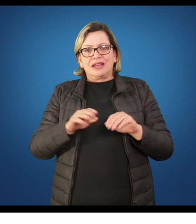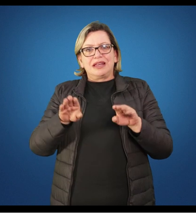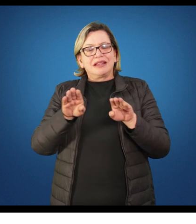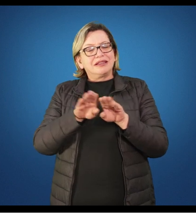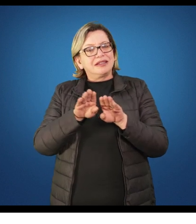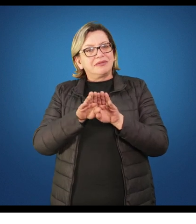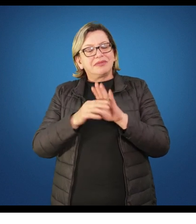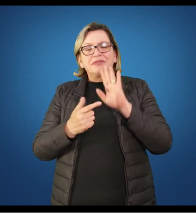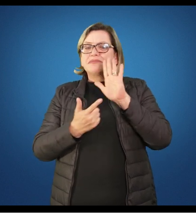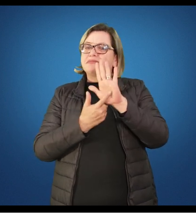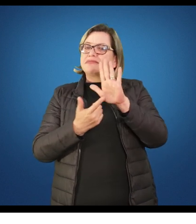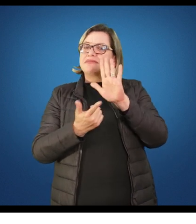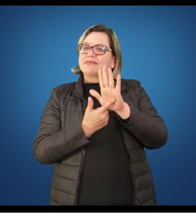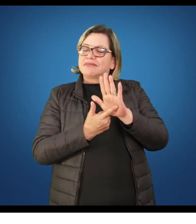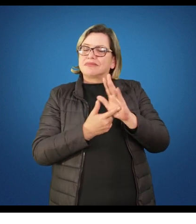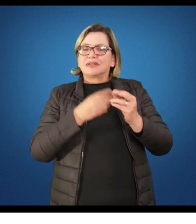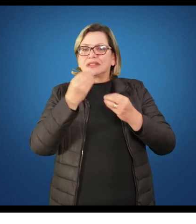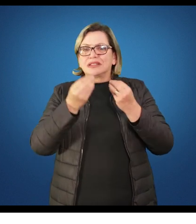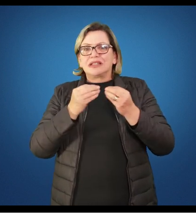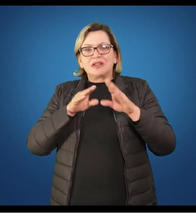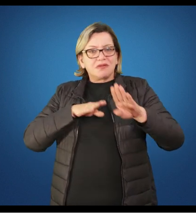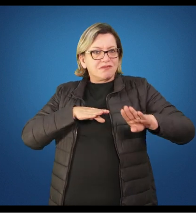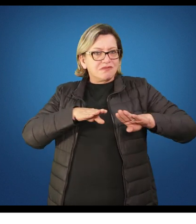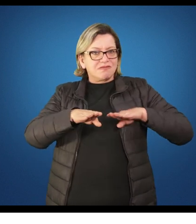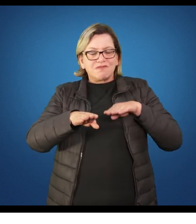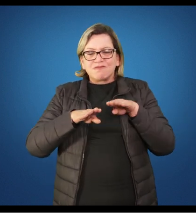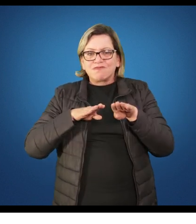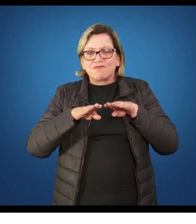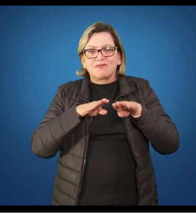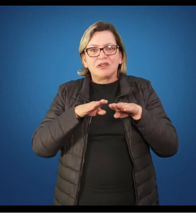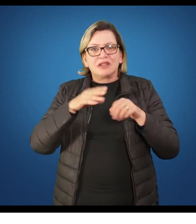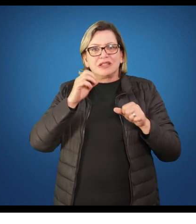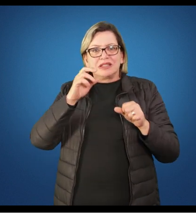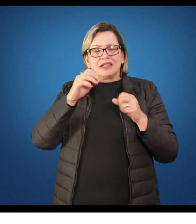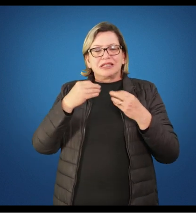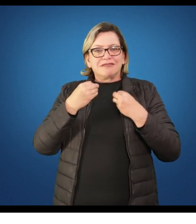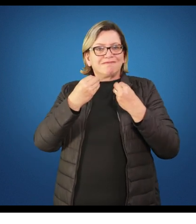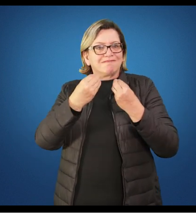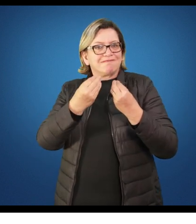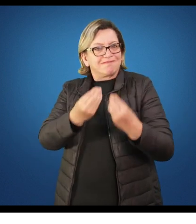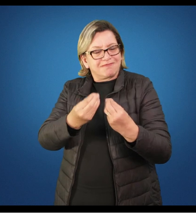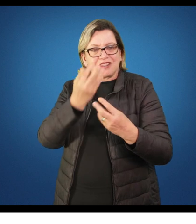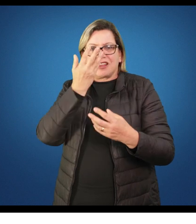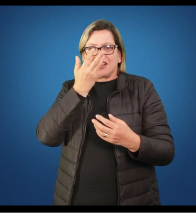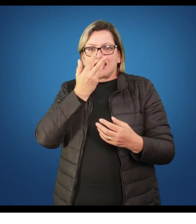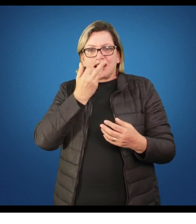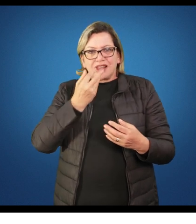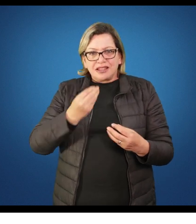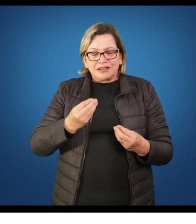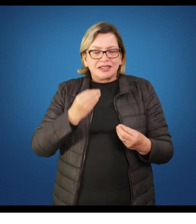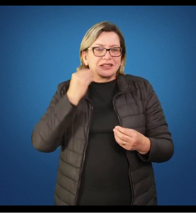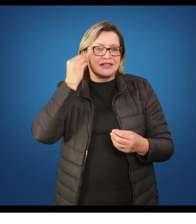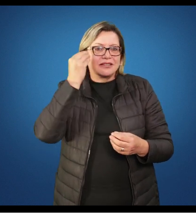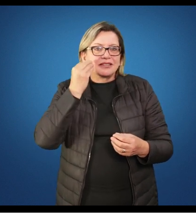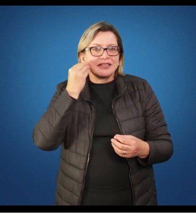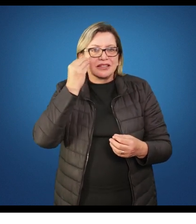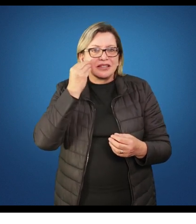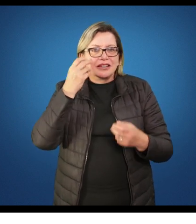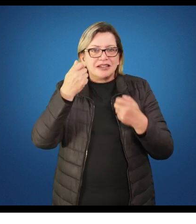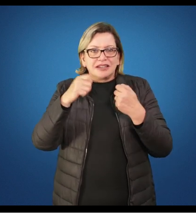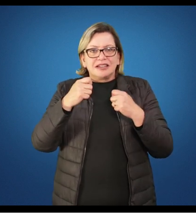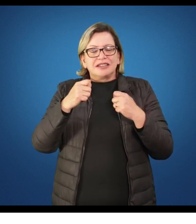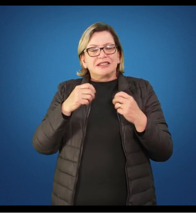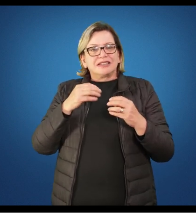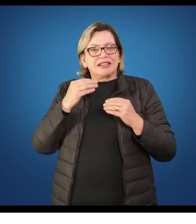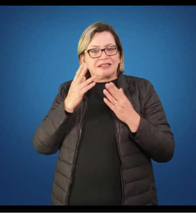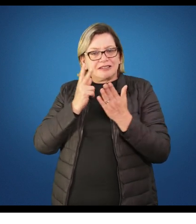ressaltar justamente isso, que o movimento que vai ser ofertado para a criança por diferentes vivências tem que